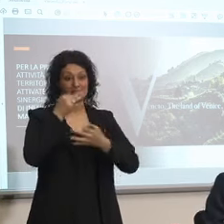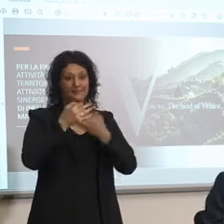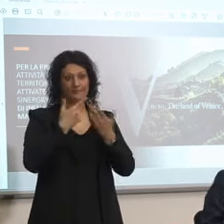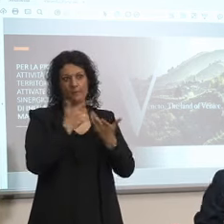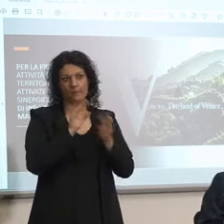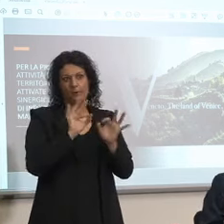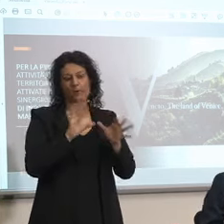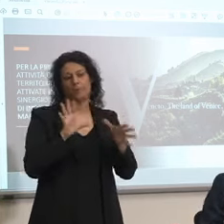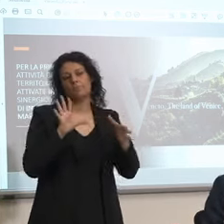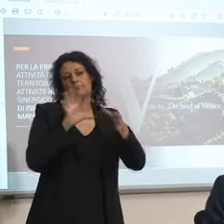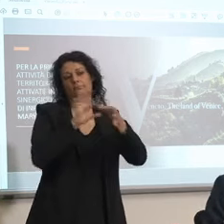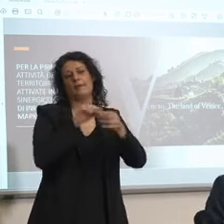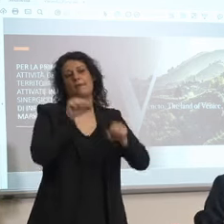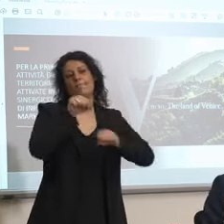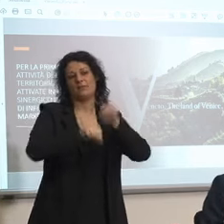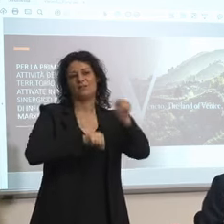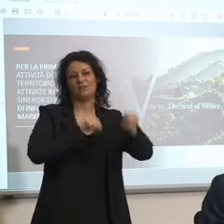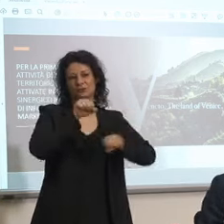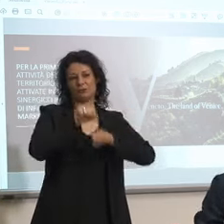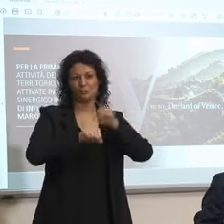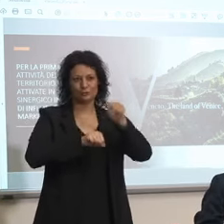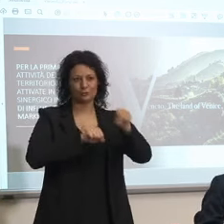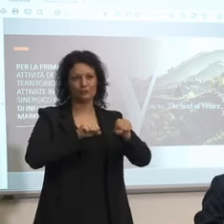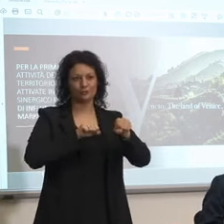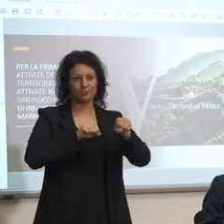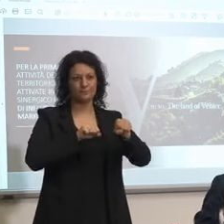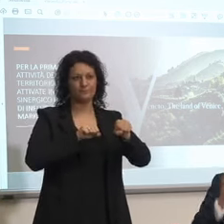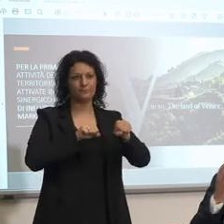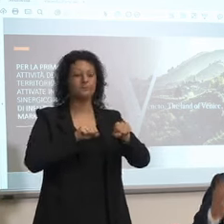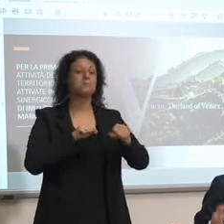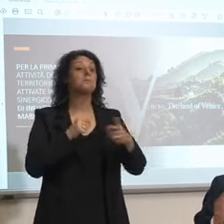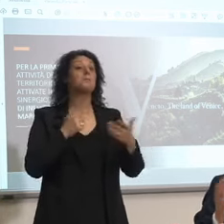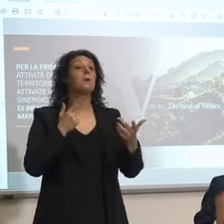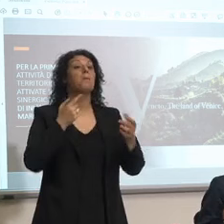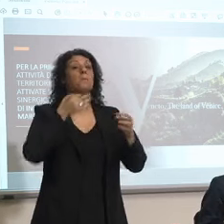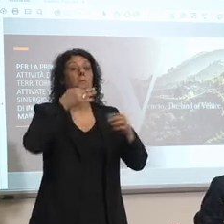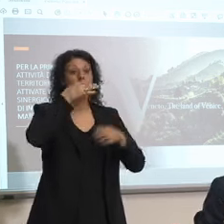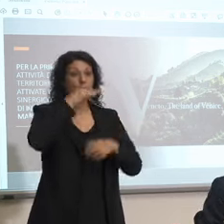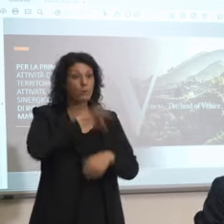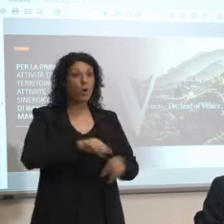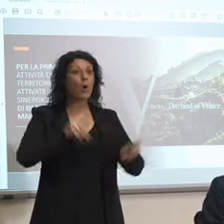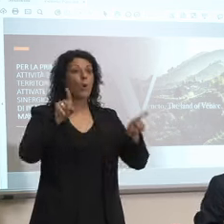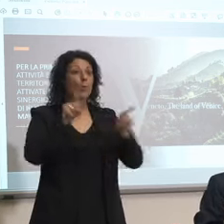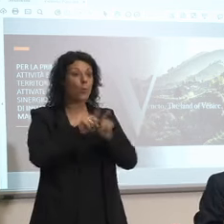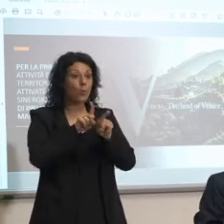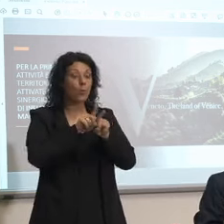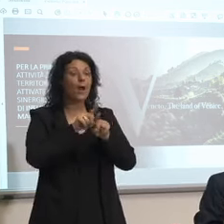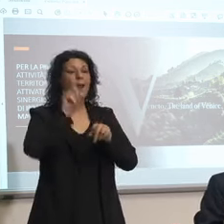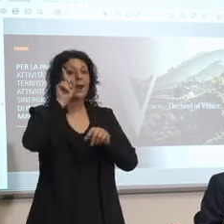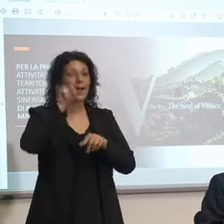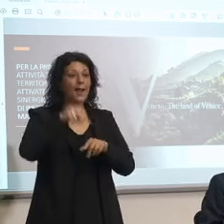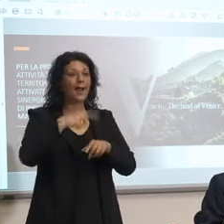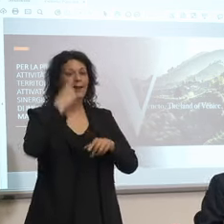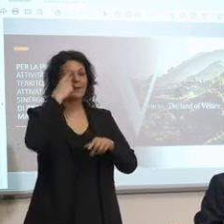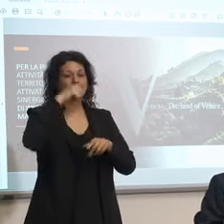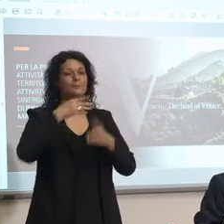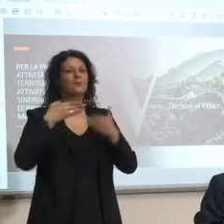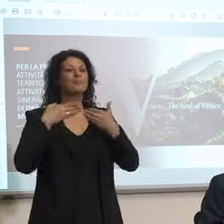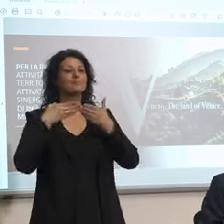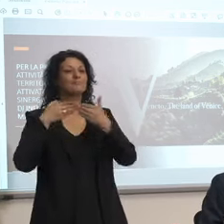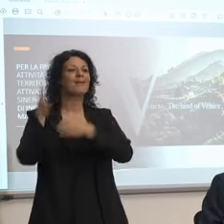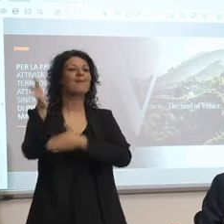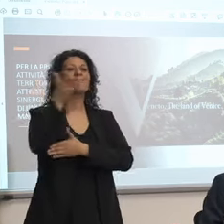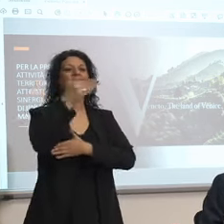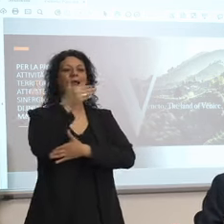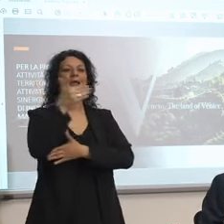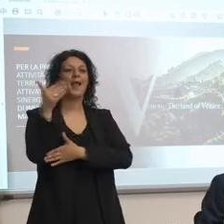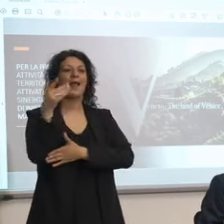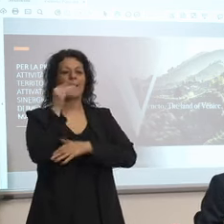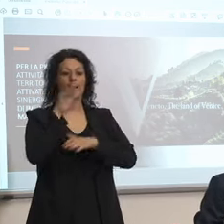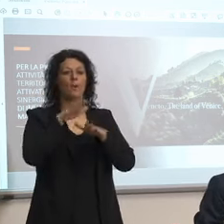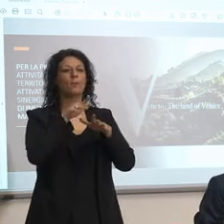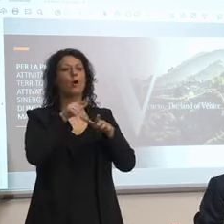mi dicono che sono pronti a farne uno sulla vela sulla costa veneta anche di un certo valore